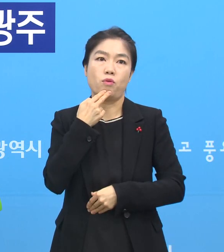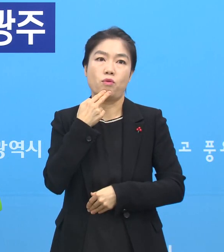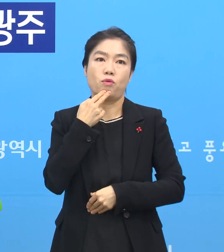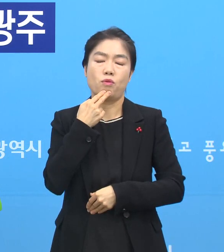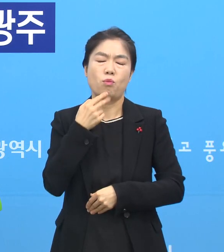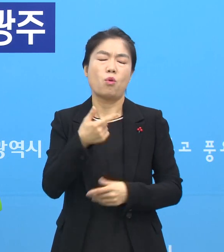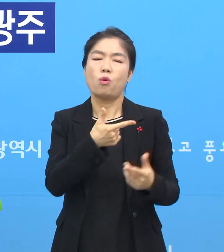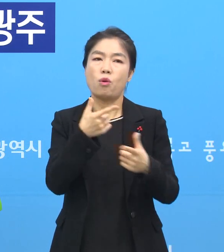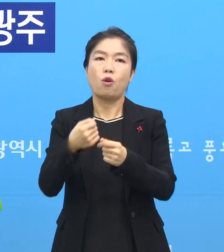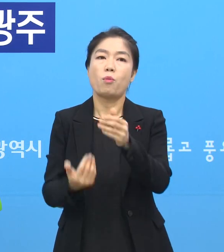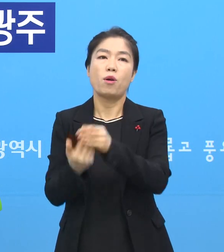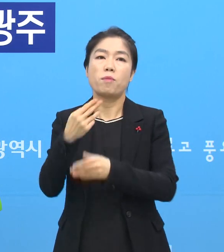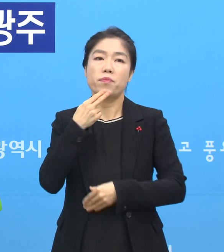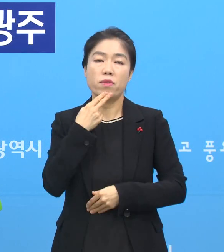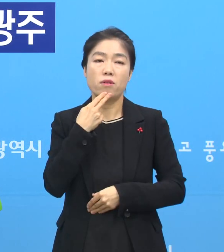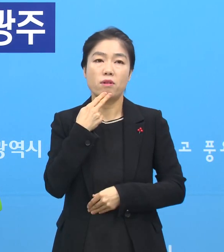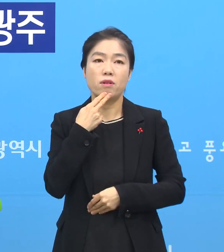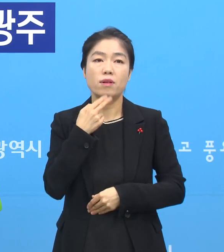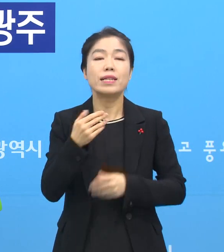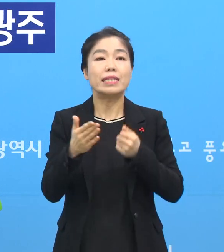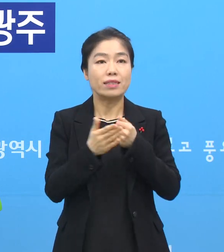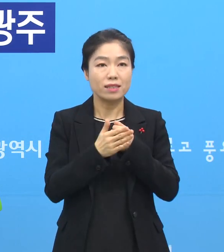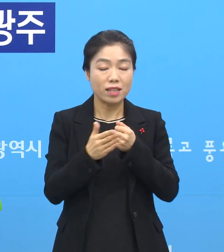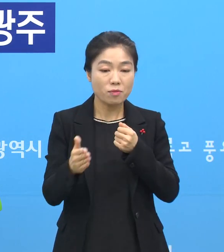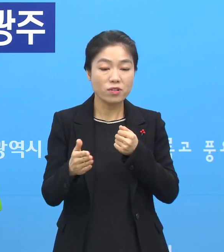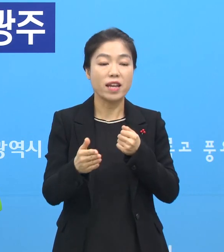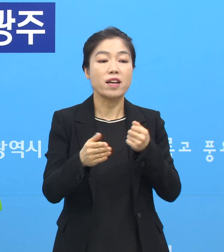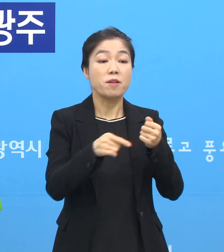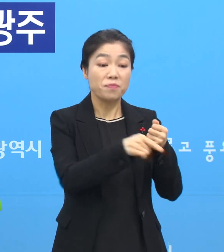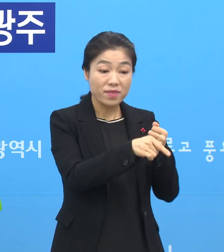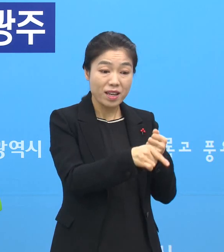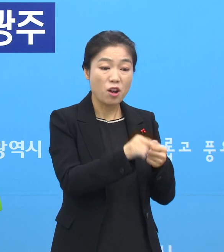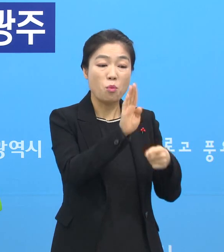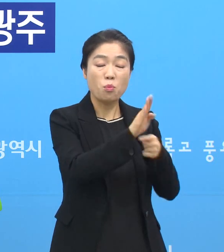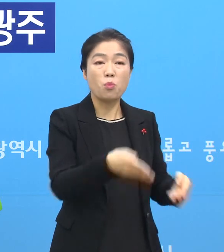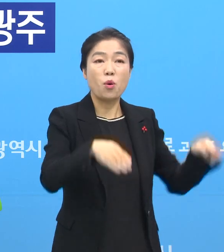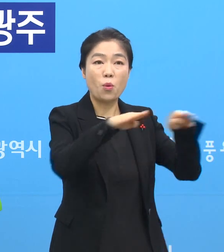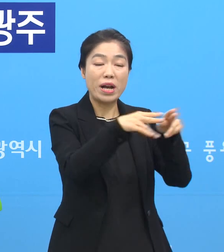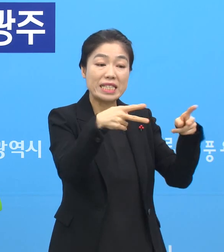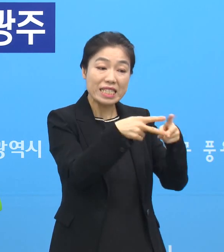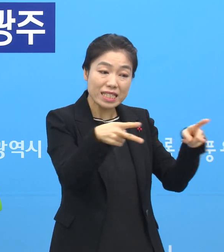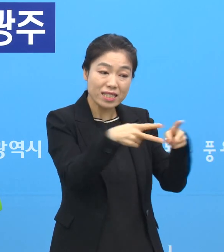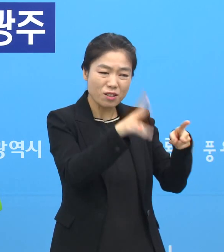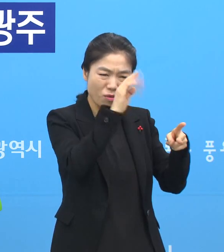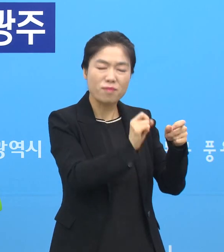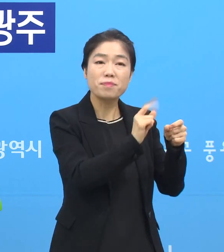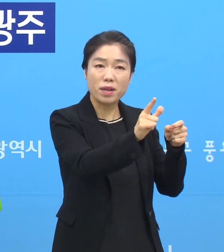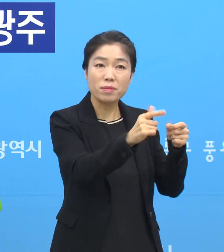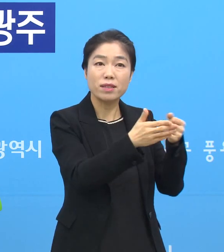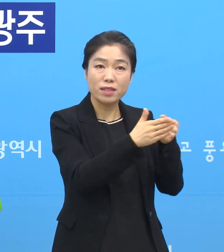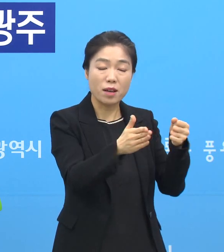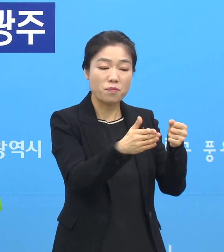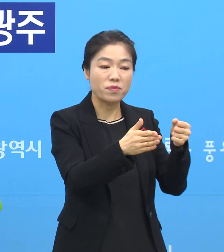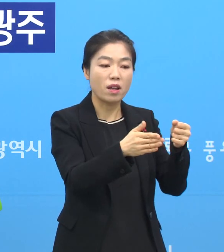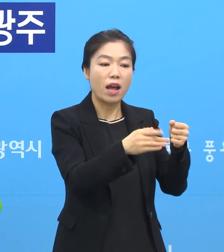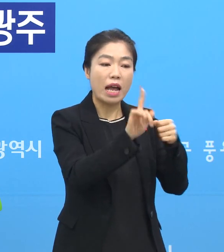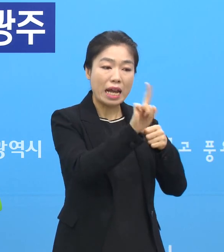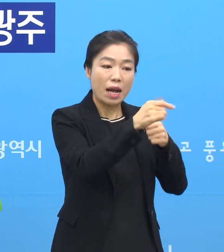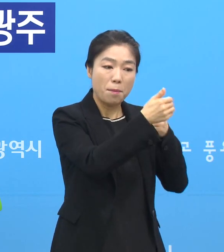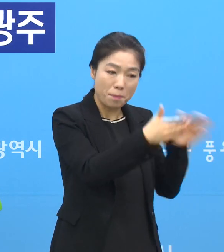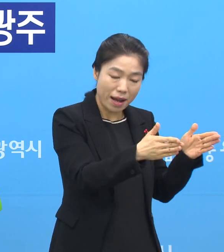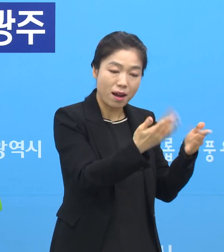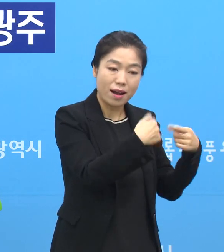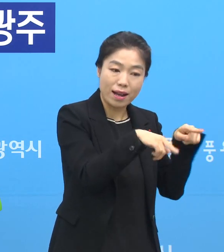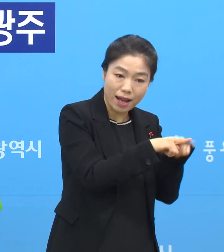직원도 마찬가지고. 그래서 저희들이 2층에서 환자가 발생한 층에 한 병실에 있었거나 같은